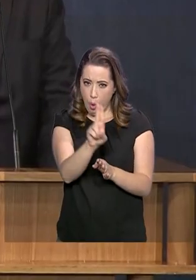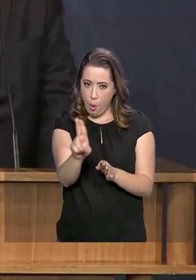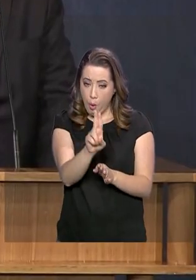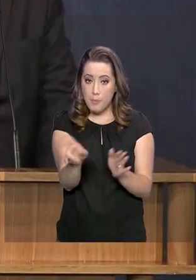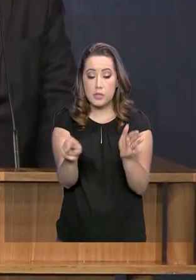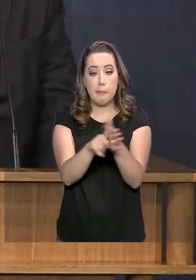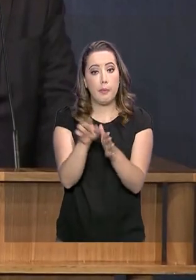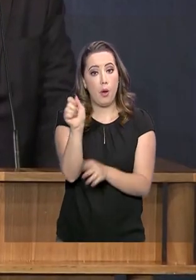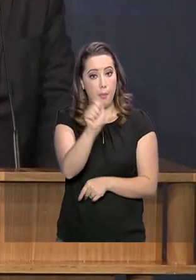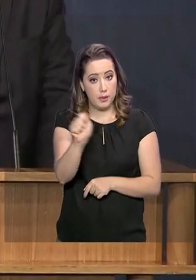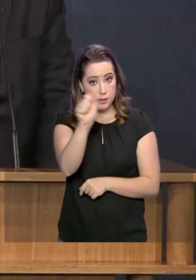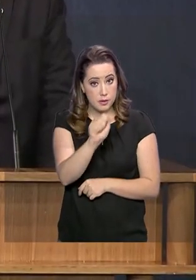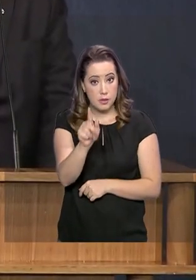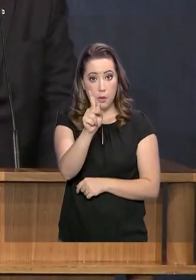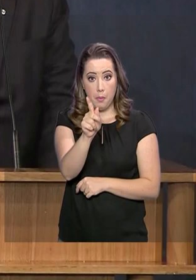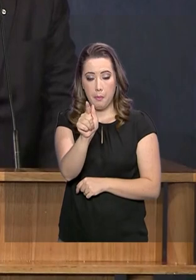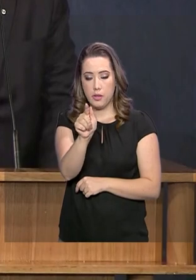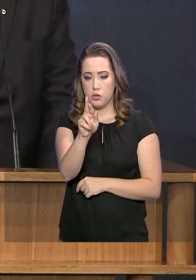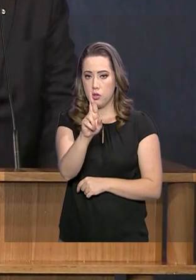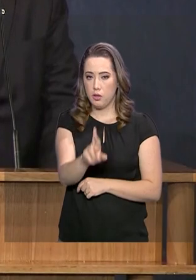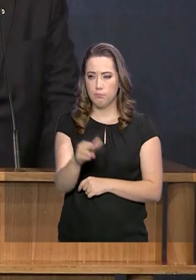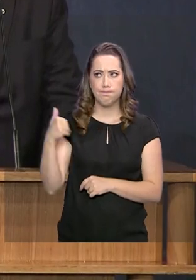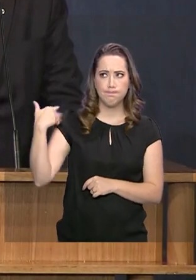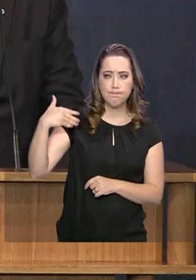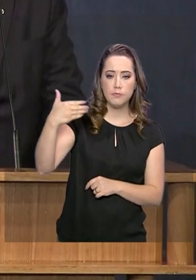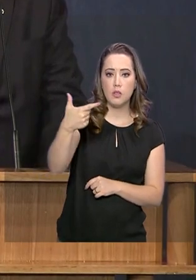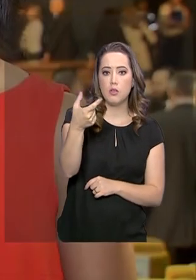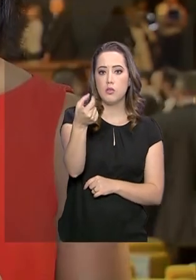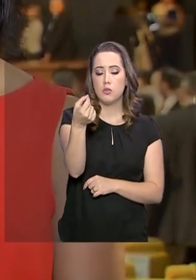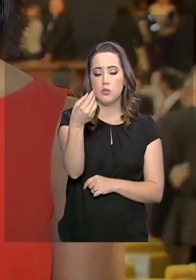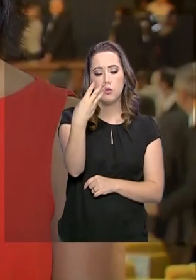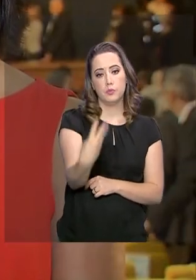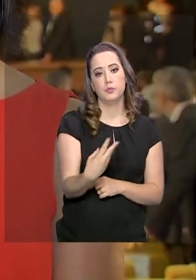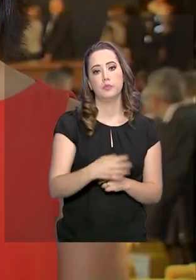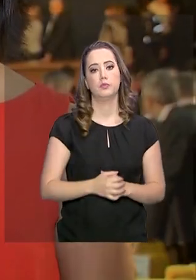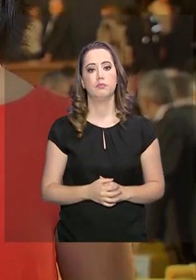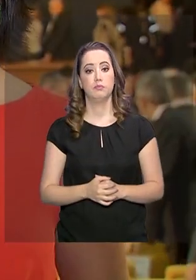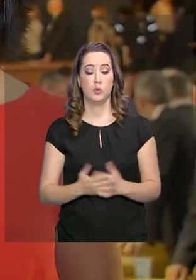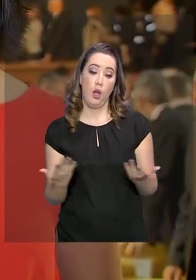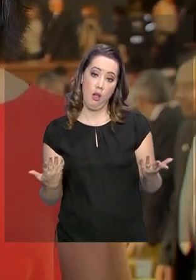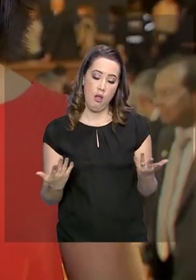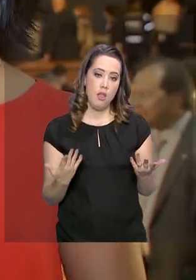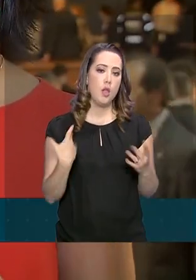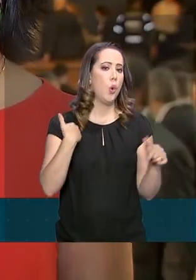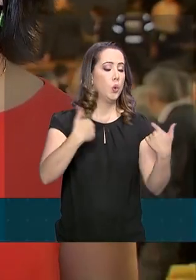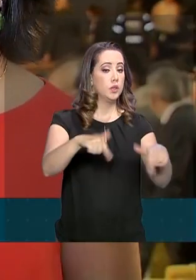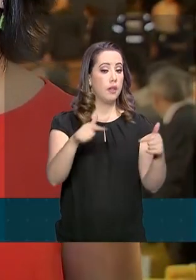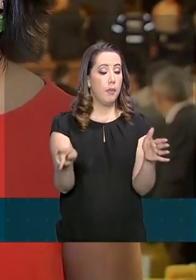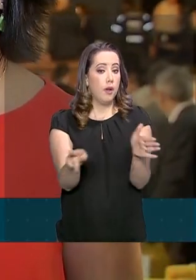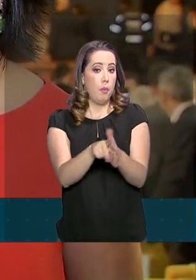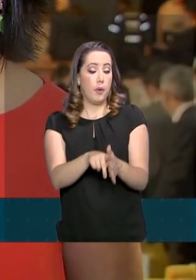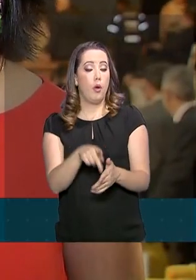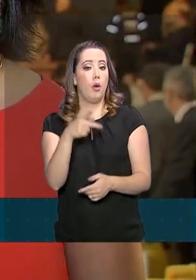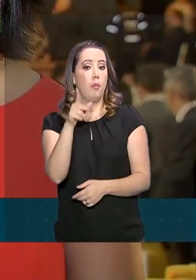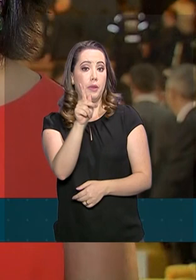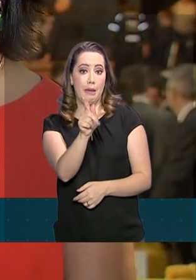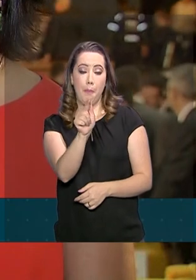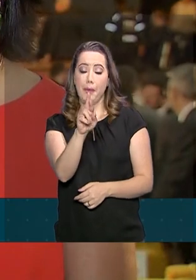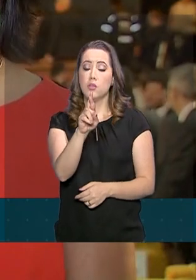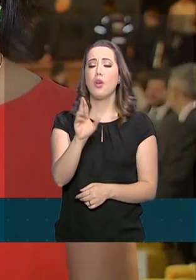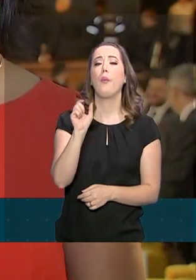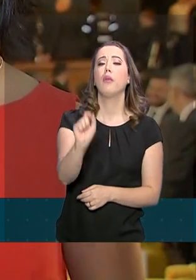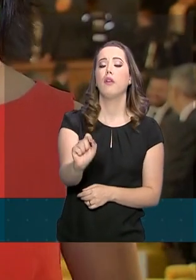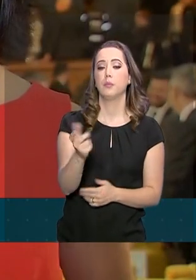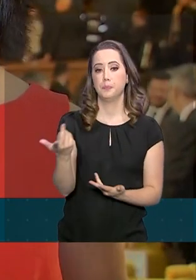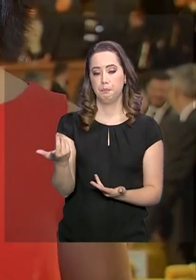Associação Nacional de Procuradores desde 2003. Entre as atribuições da Procuradoria-Geral da República, está